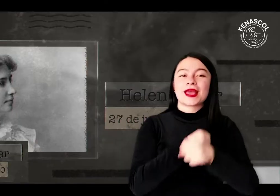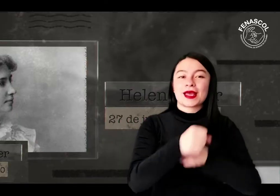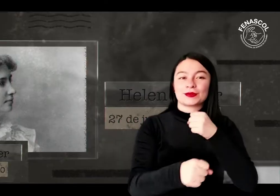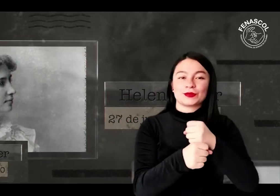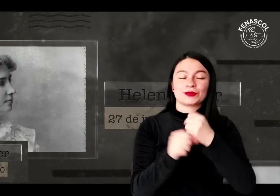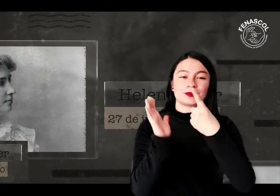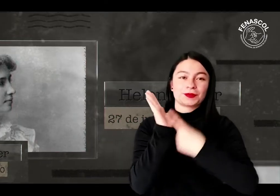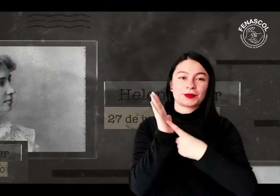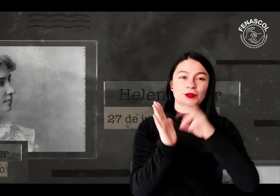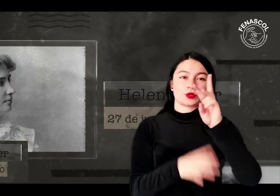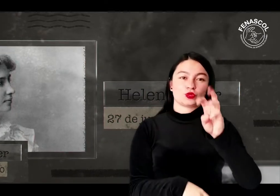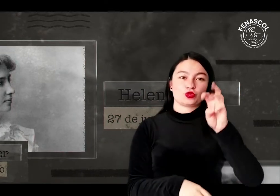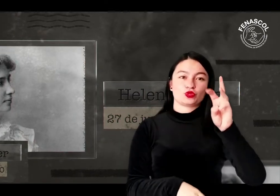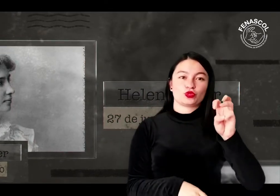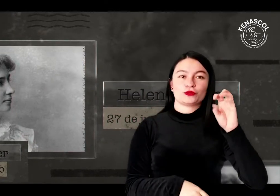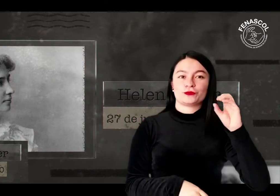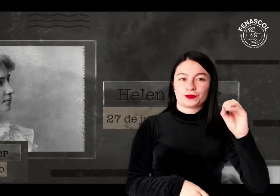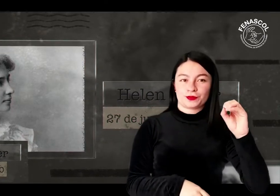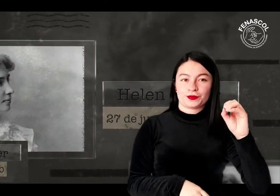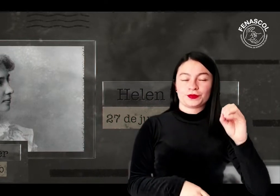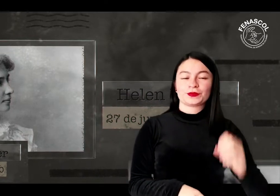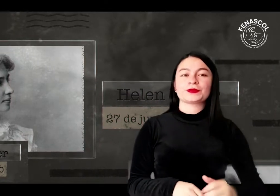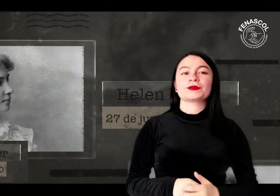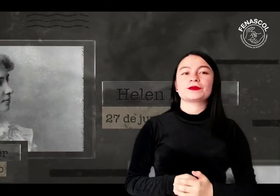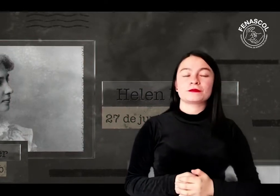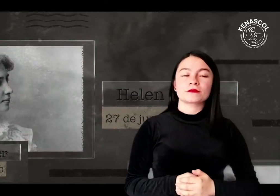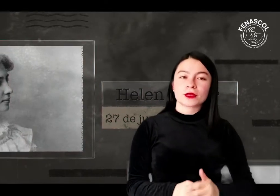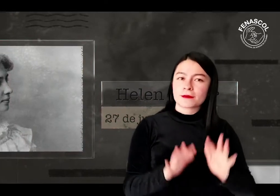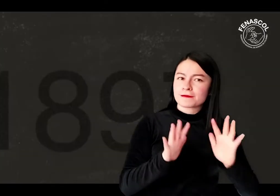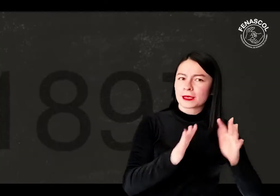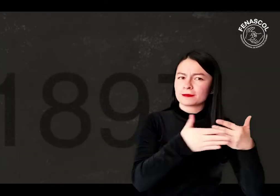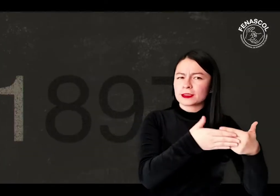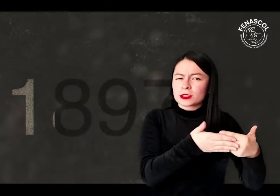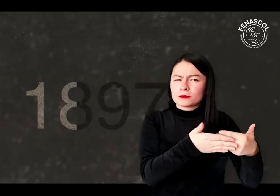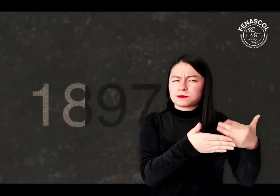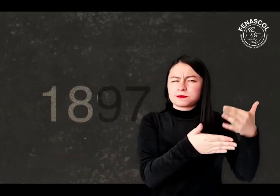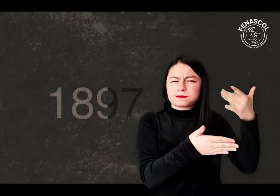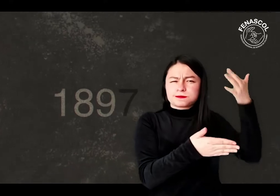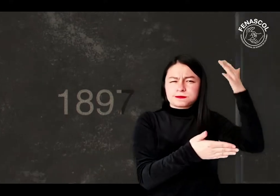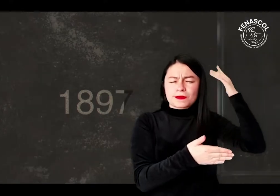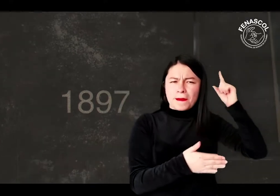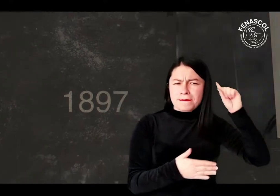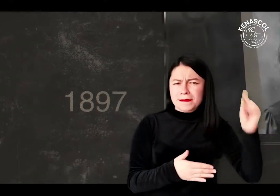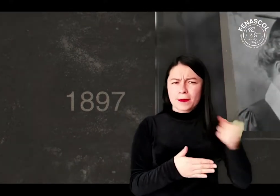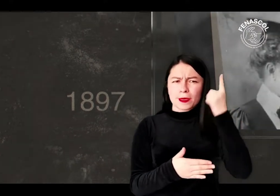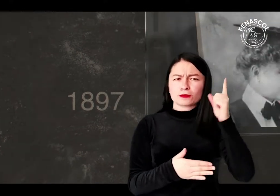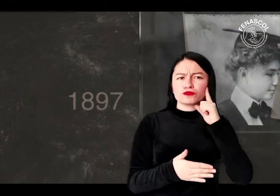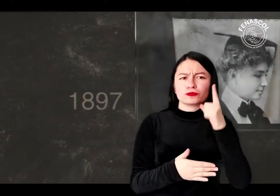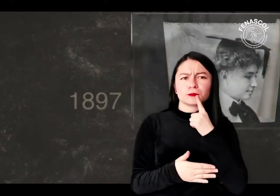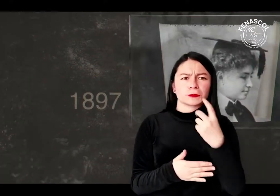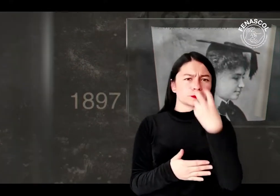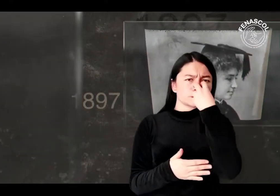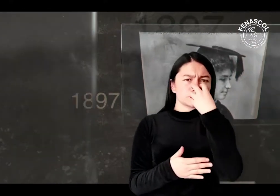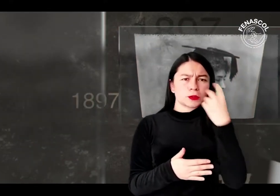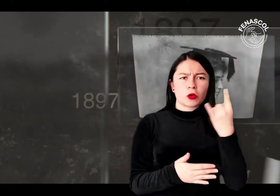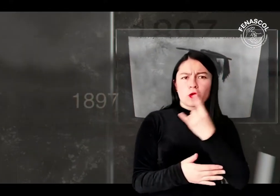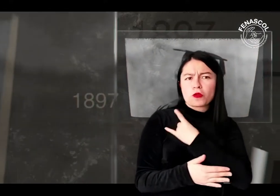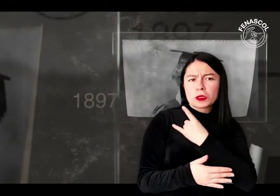Nace el 27 de junio del año de 1880. Fue ella la primera persona